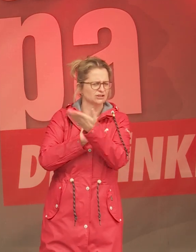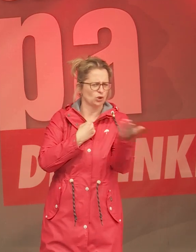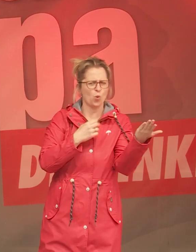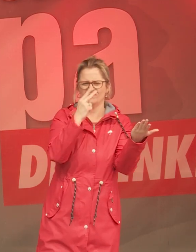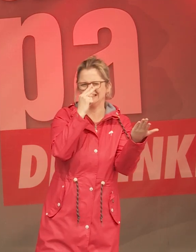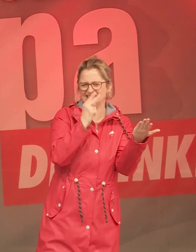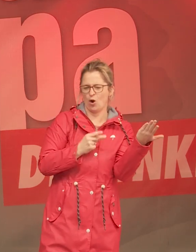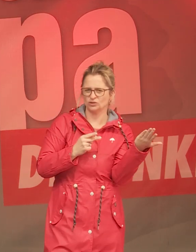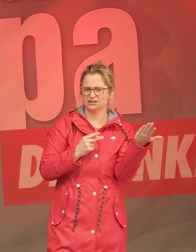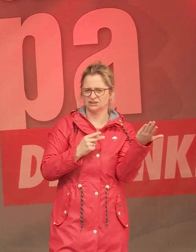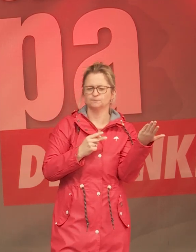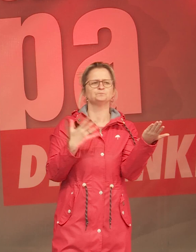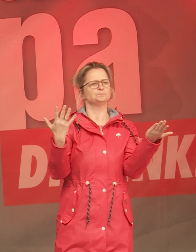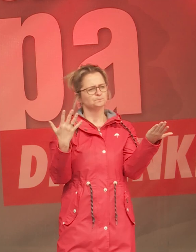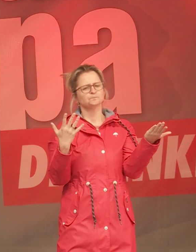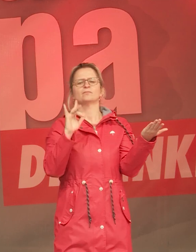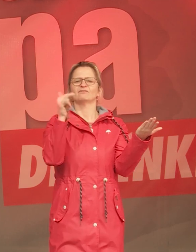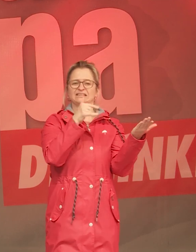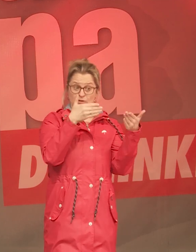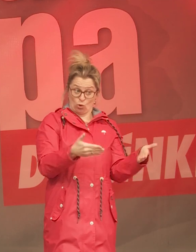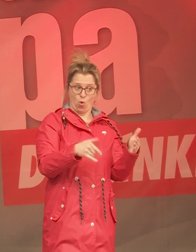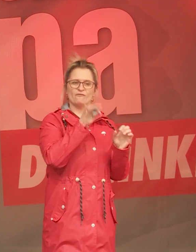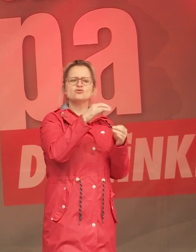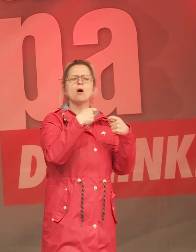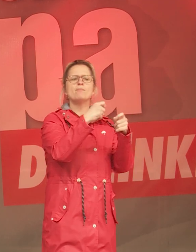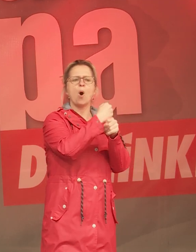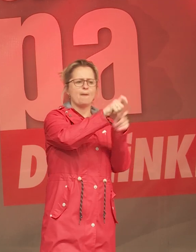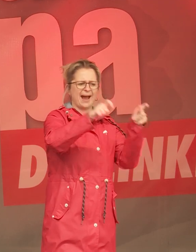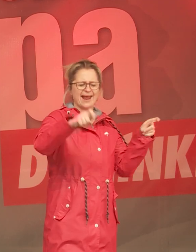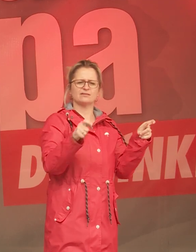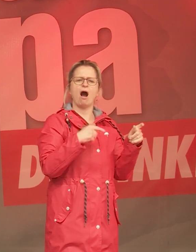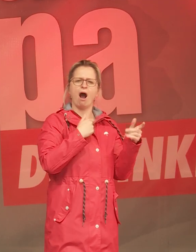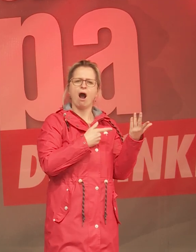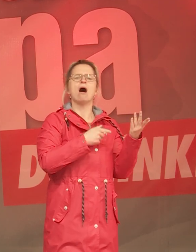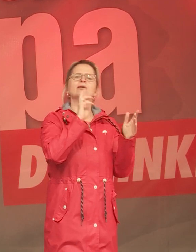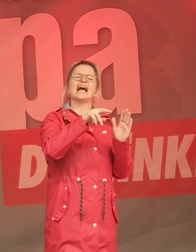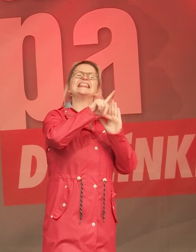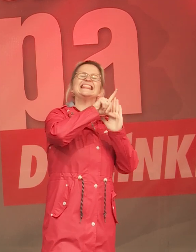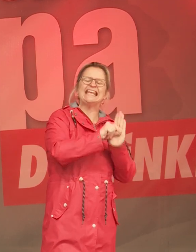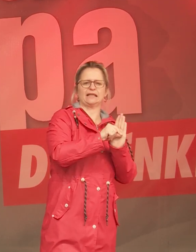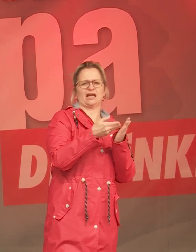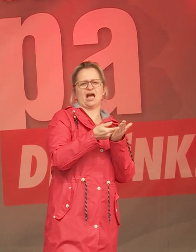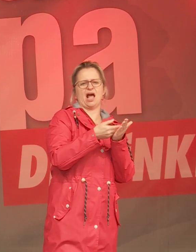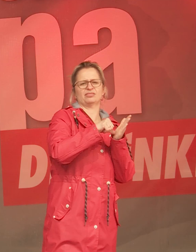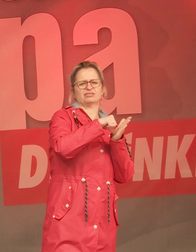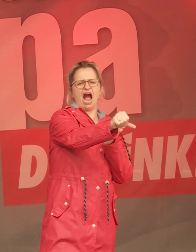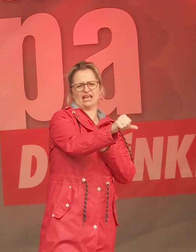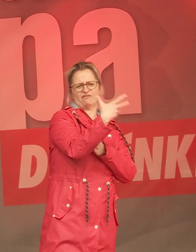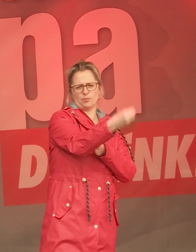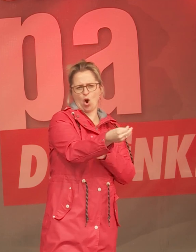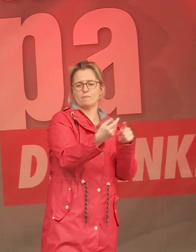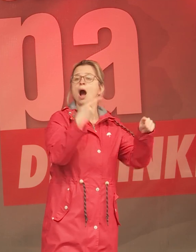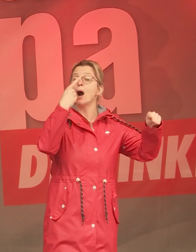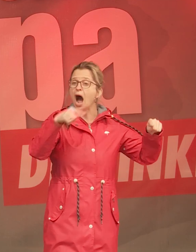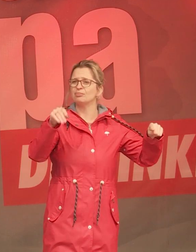dass erstens, wenn dann niedriger Tarif für die Bauarbeiterinnen und Bauarbeiter aus Deutschland gezahlt wurden, aber da haben natürlich auch Leute aus anderen Mitgliedstaaten